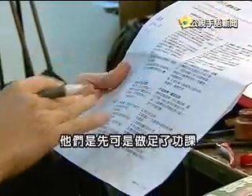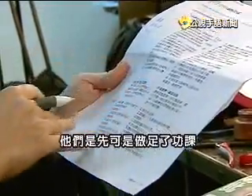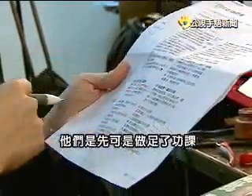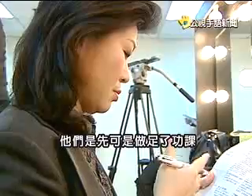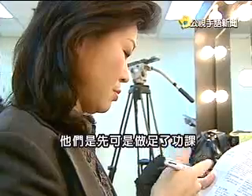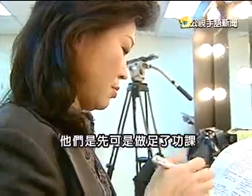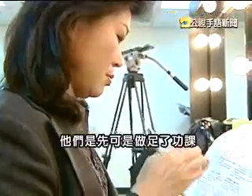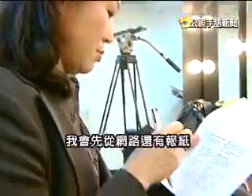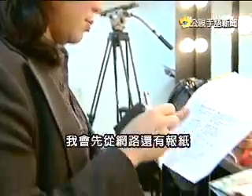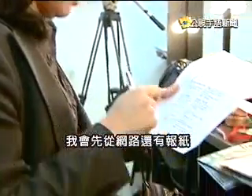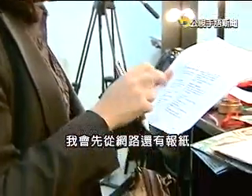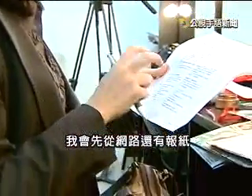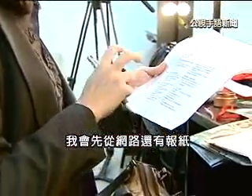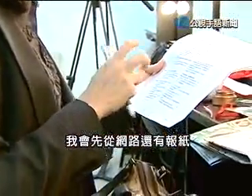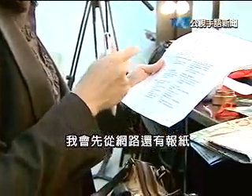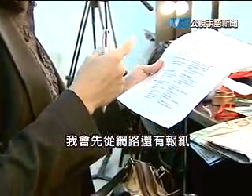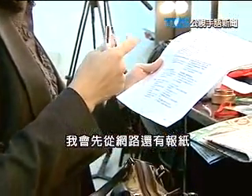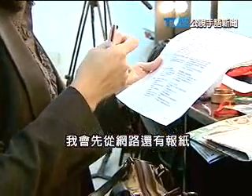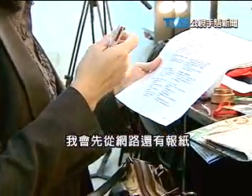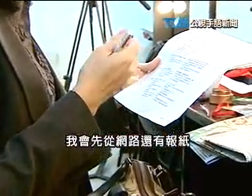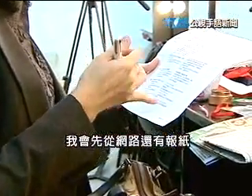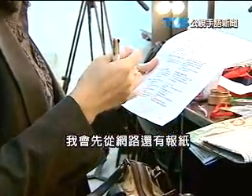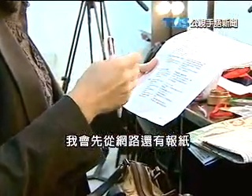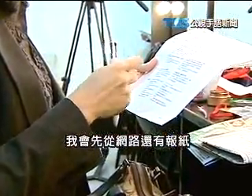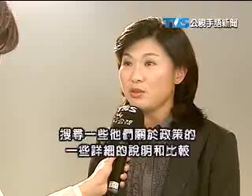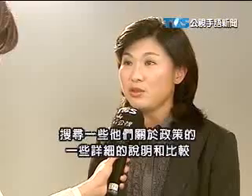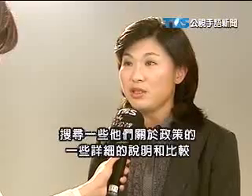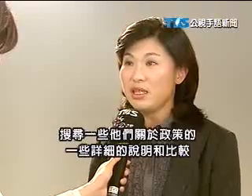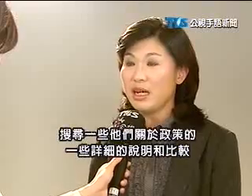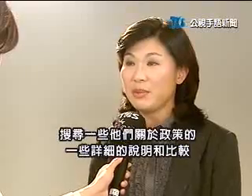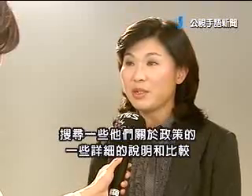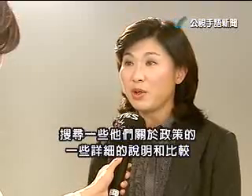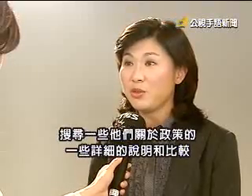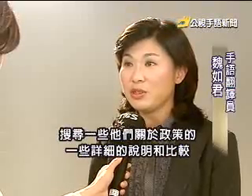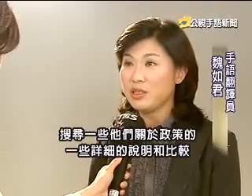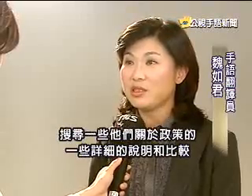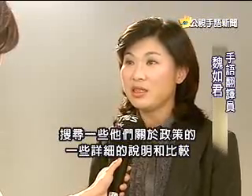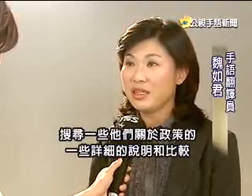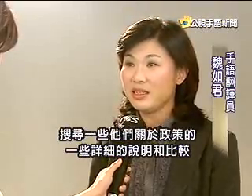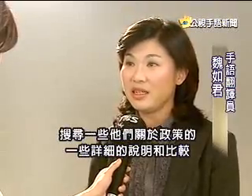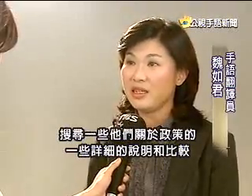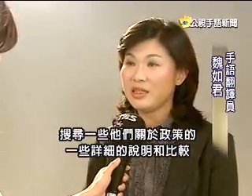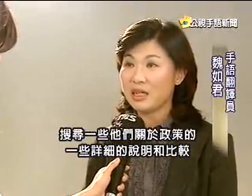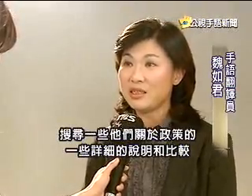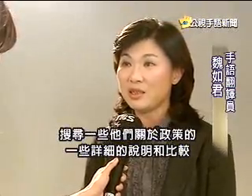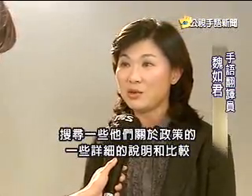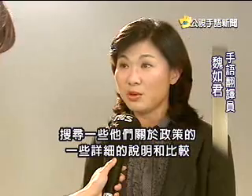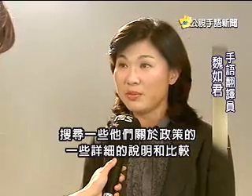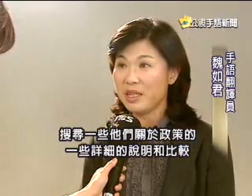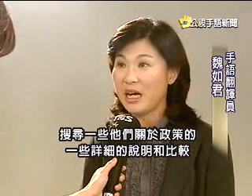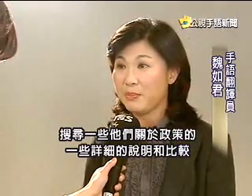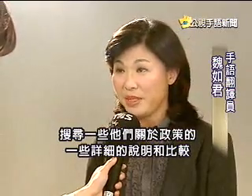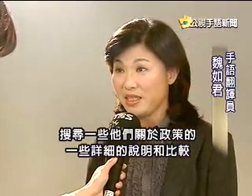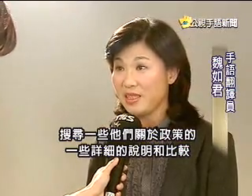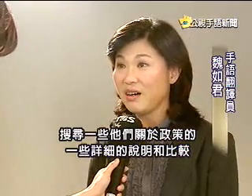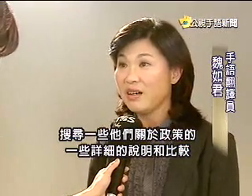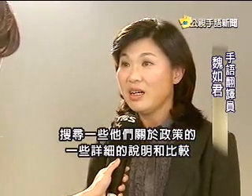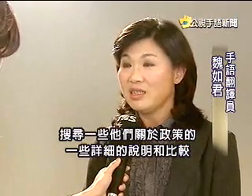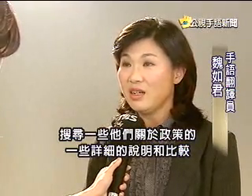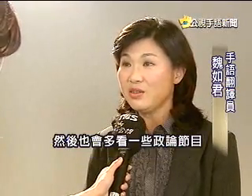了功课会先从网络还有报纸搜寻一些他们关于政策的一些详细的说明和比较然后